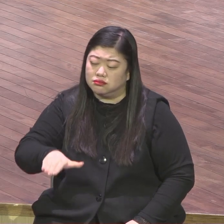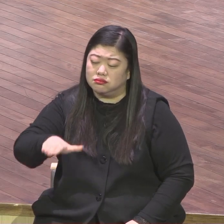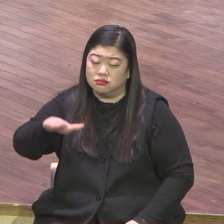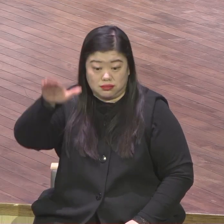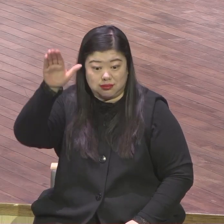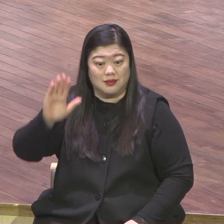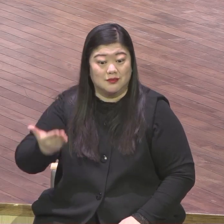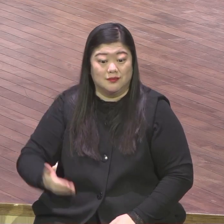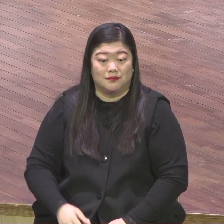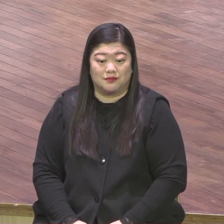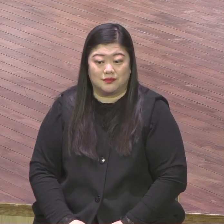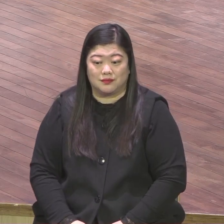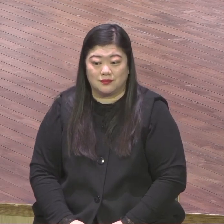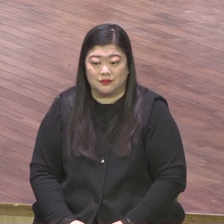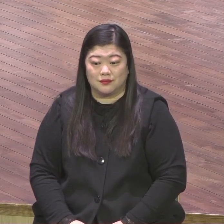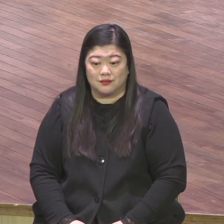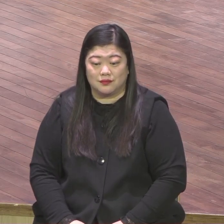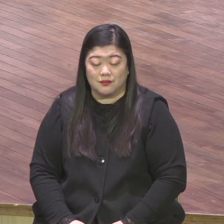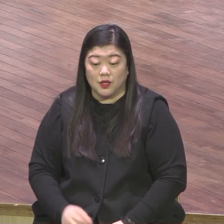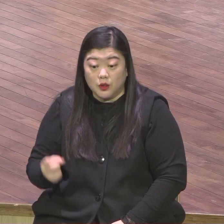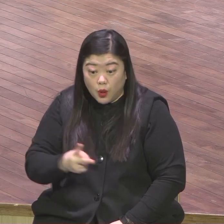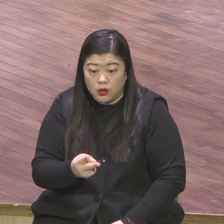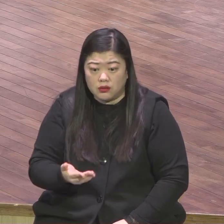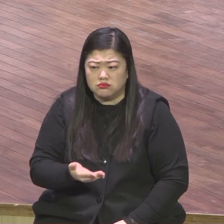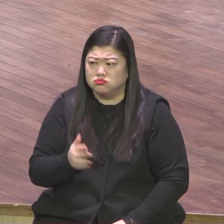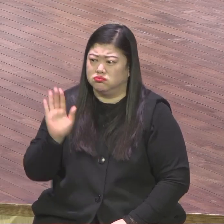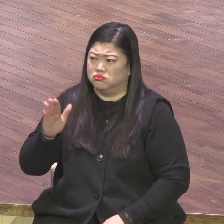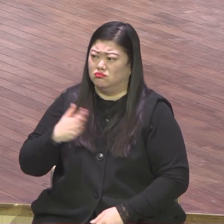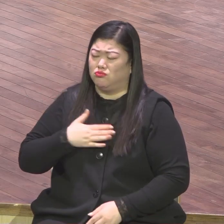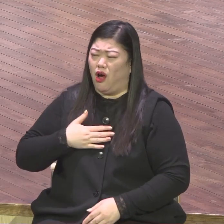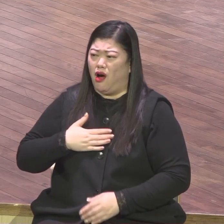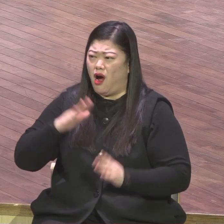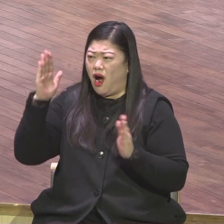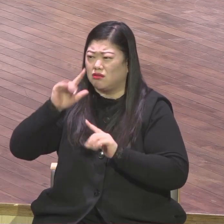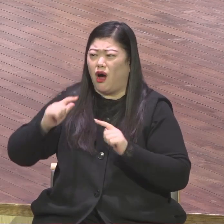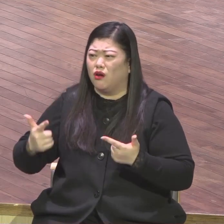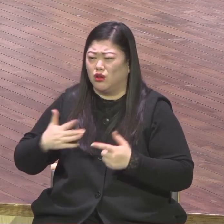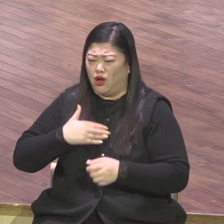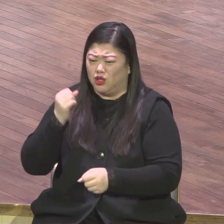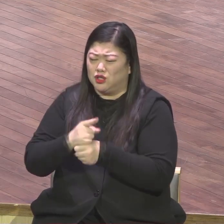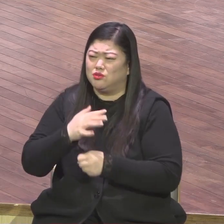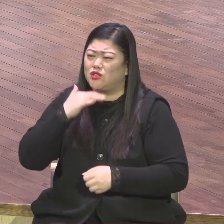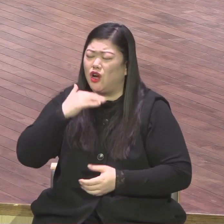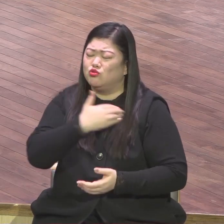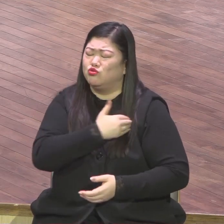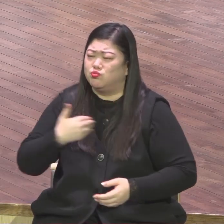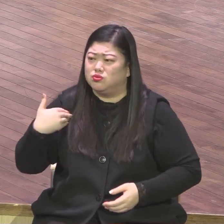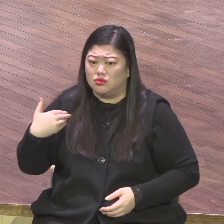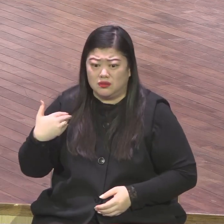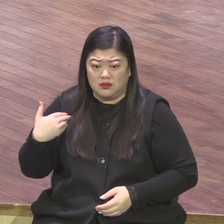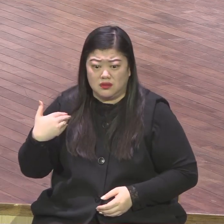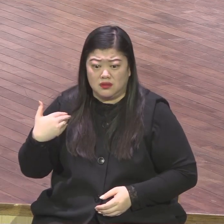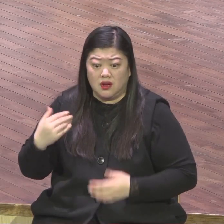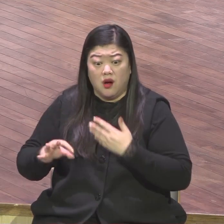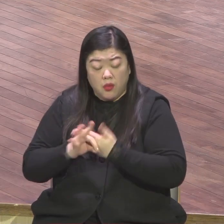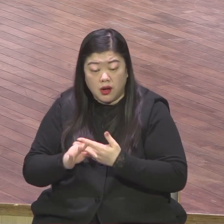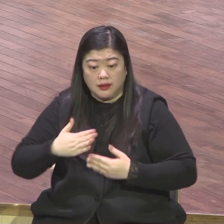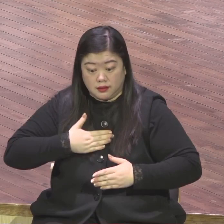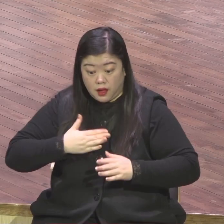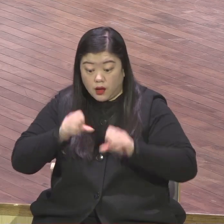승도들은 각자가 처해 있는 모든 삶의 현장에서 2, 3, 7 치유운동의 서밋으로 멋지게 서시는 2023년